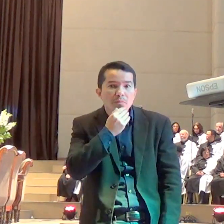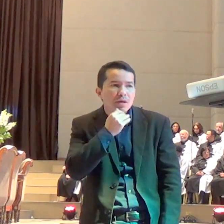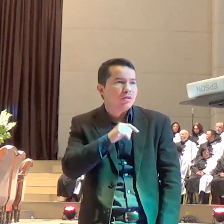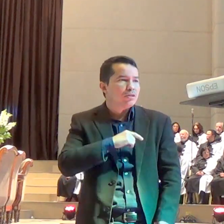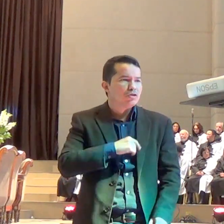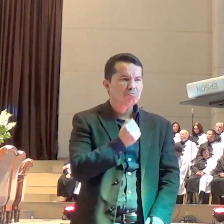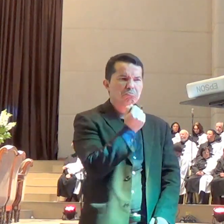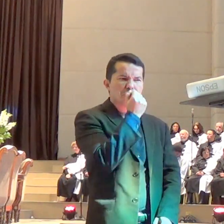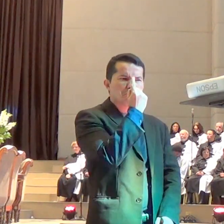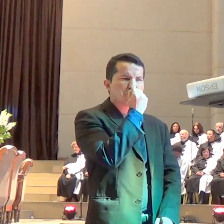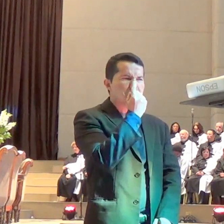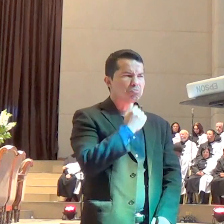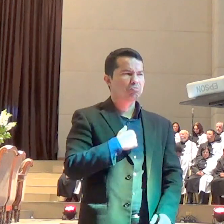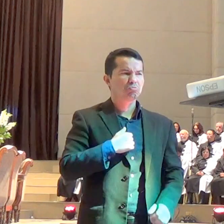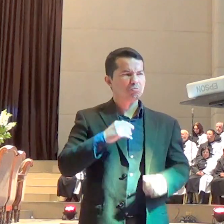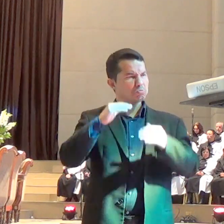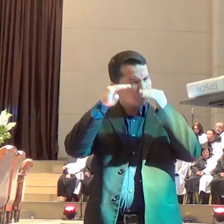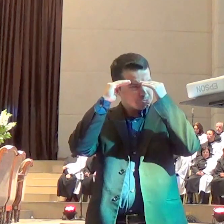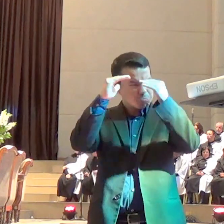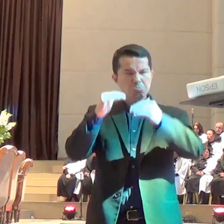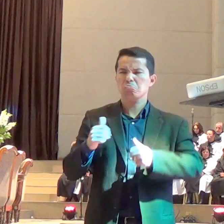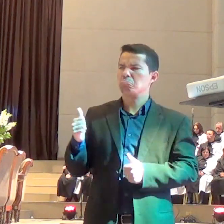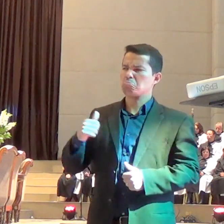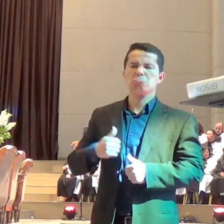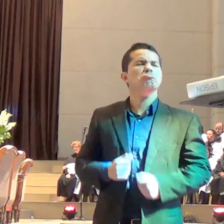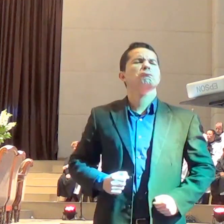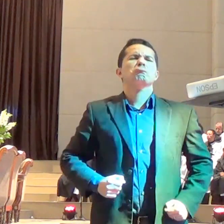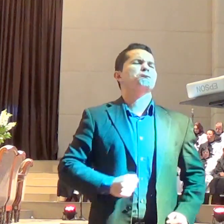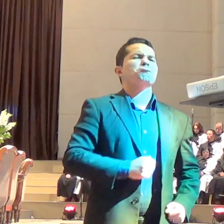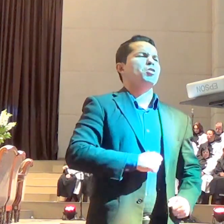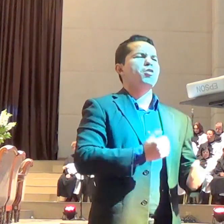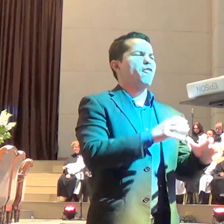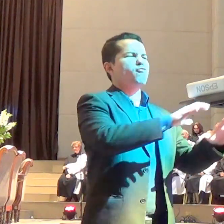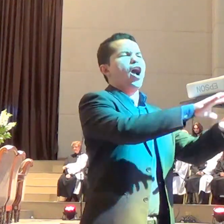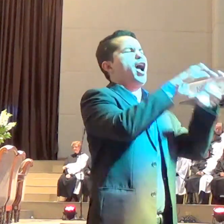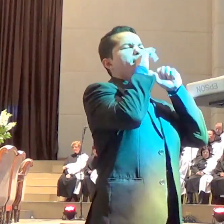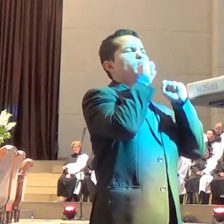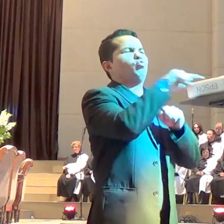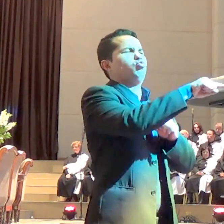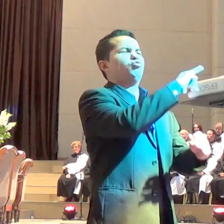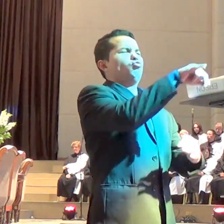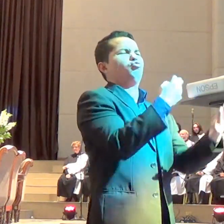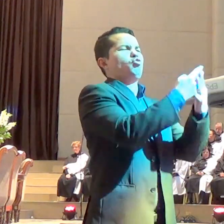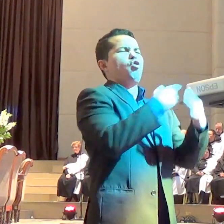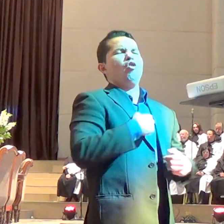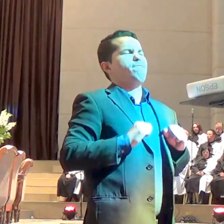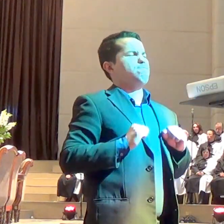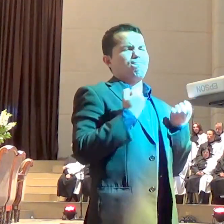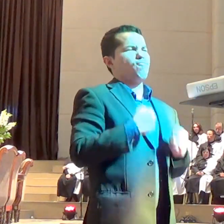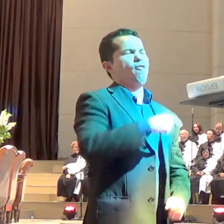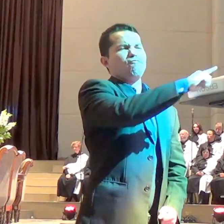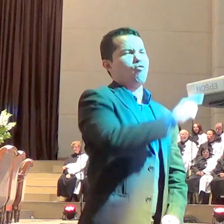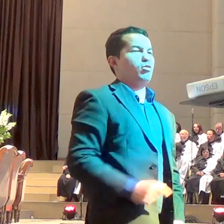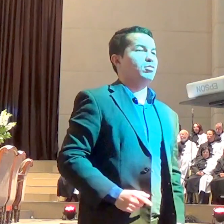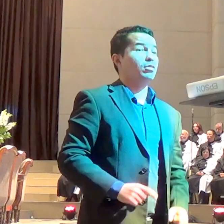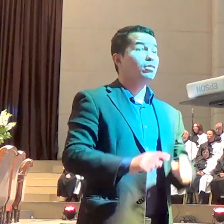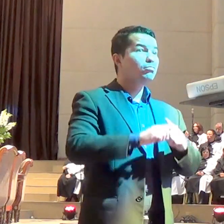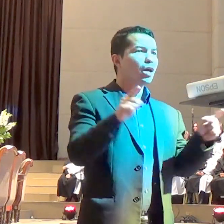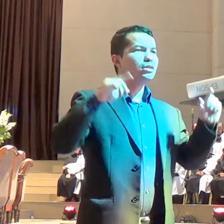amaldiçoar o povo de Deus e o anjo do Senhor aparece a Balaão. Na verdade, aparece primeiro